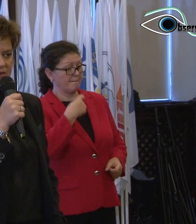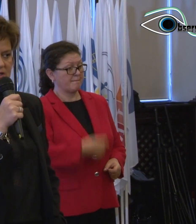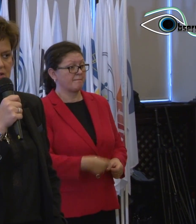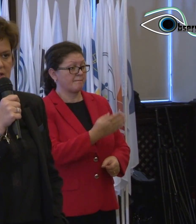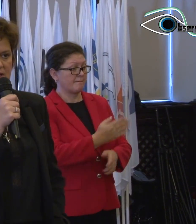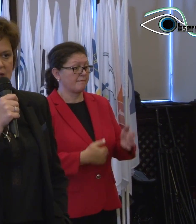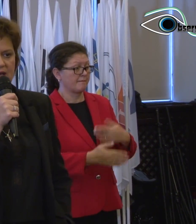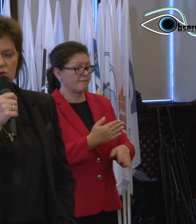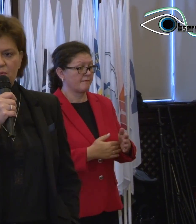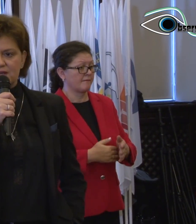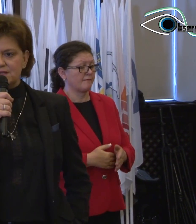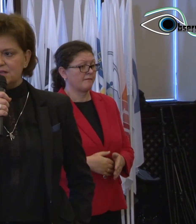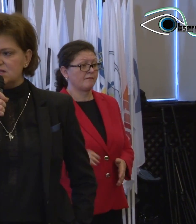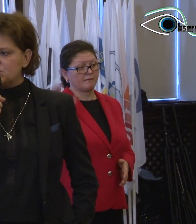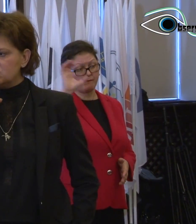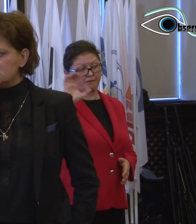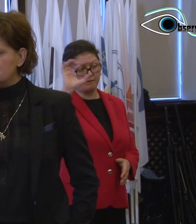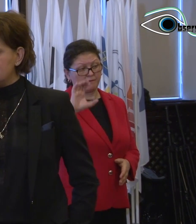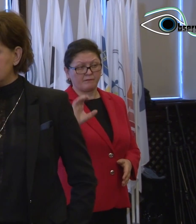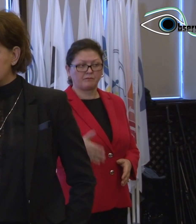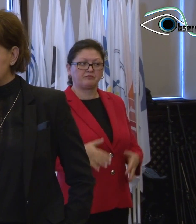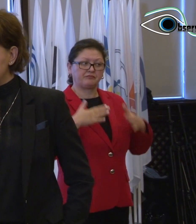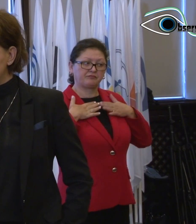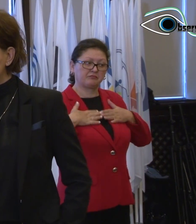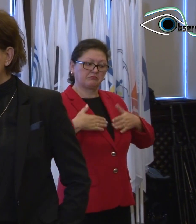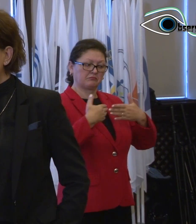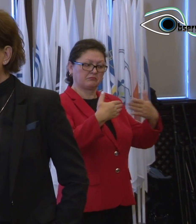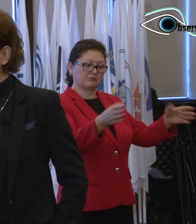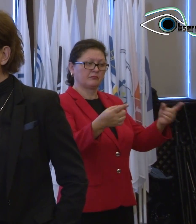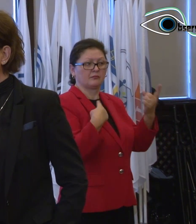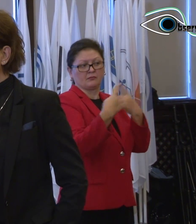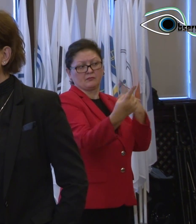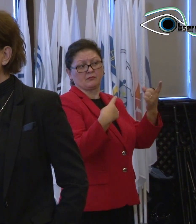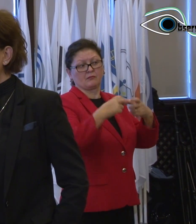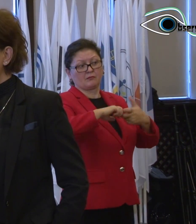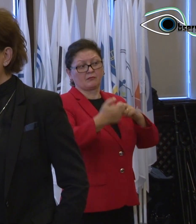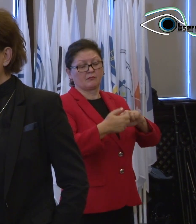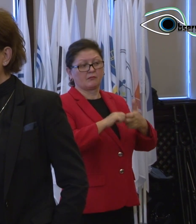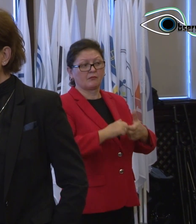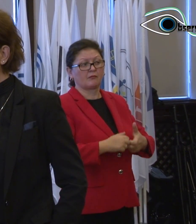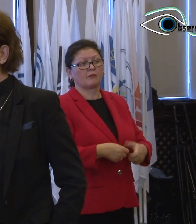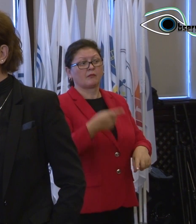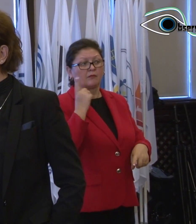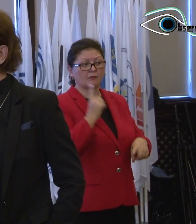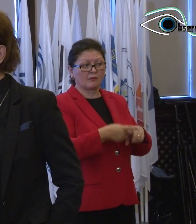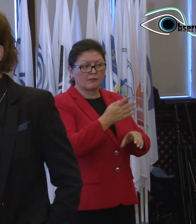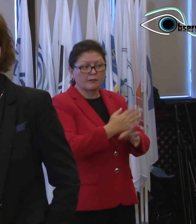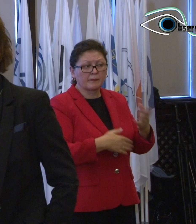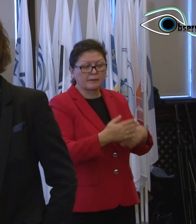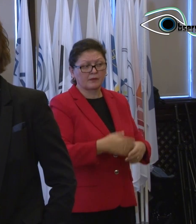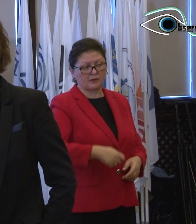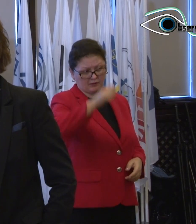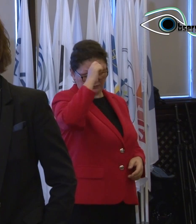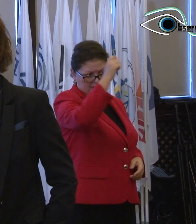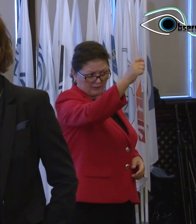că vor fi. Europa este dispusă și deschisă să discută problemele persoanelor cu dizabilități și să le trateze cu